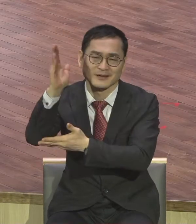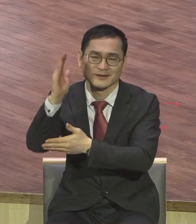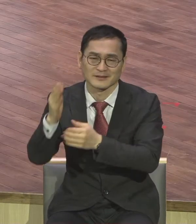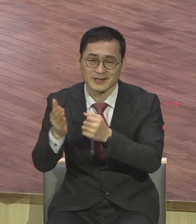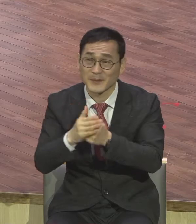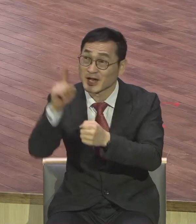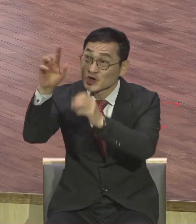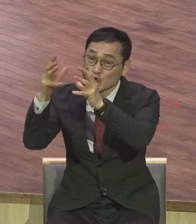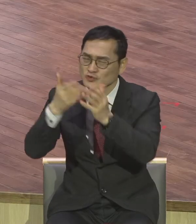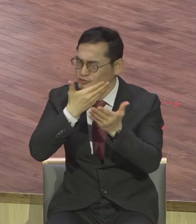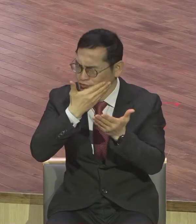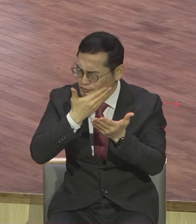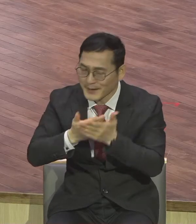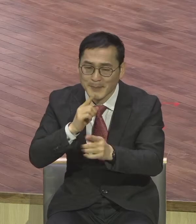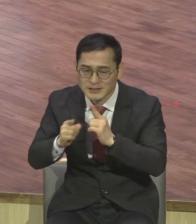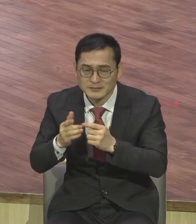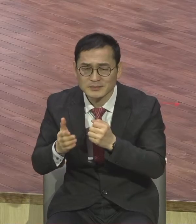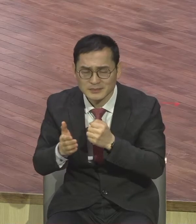소중하기 때문에 질문한 겁니다